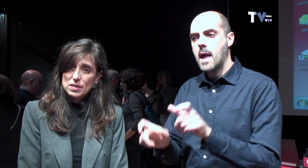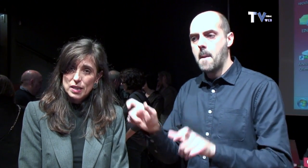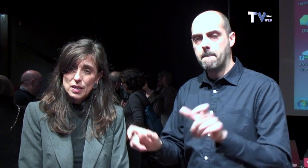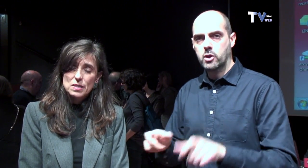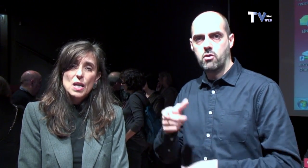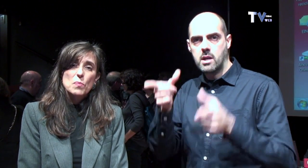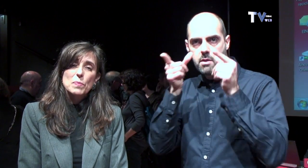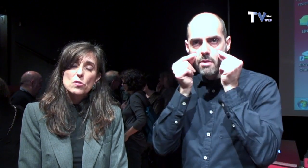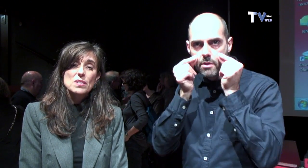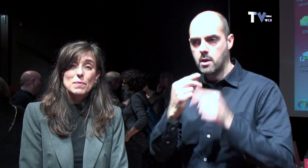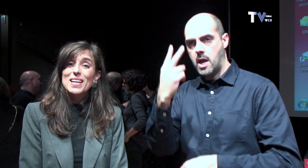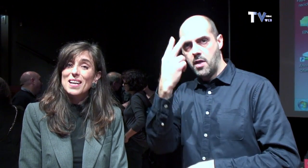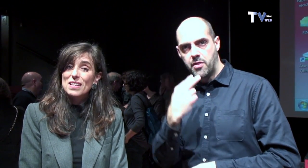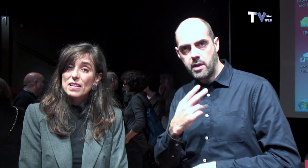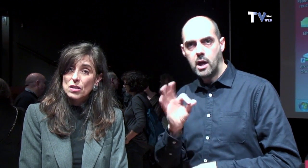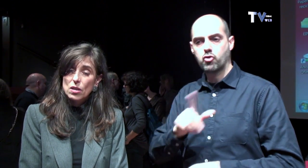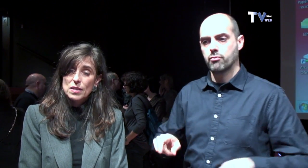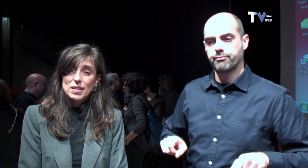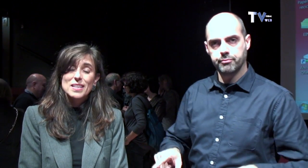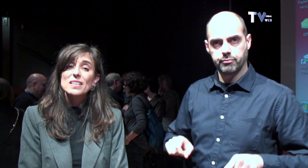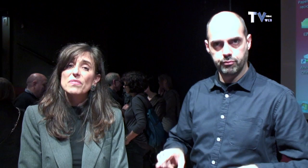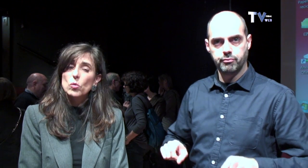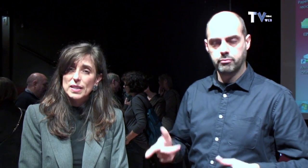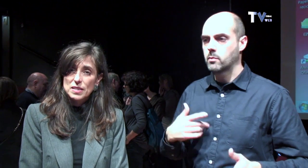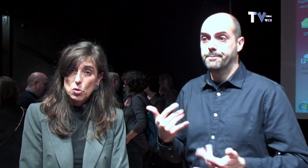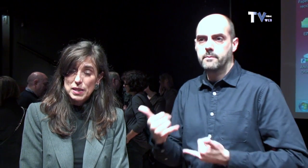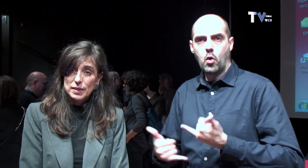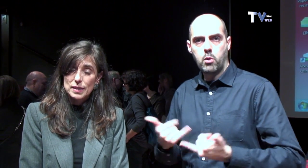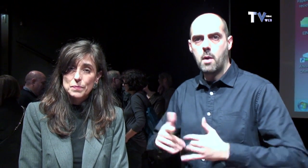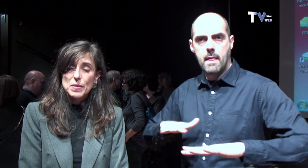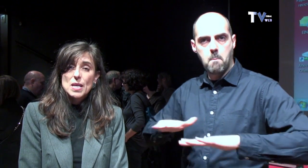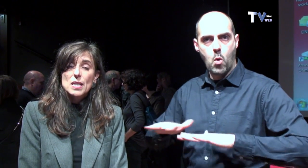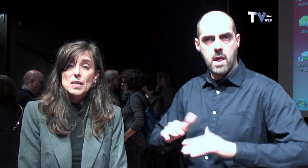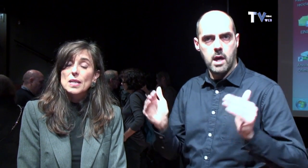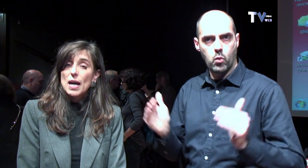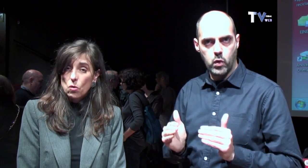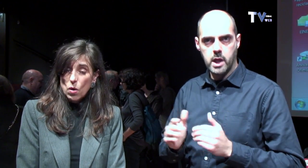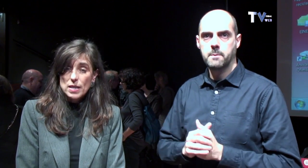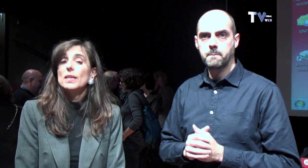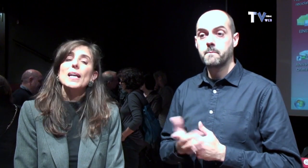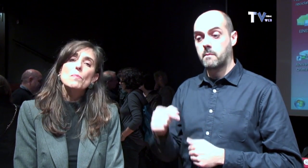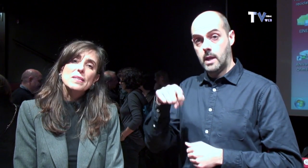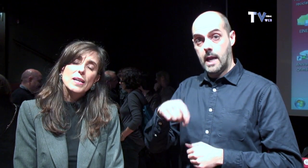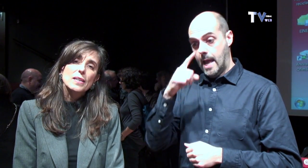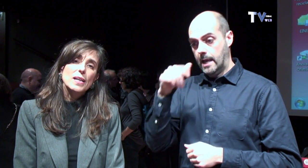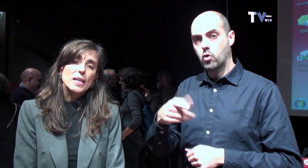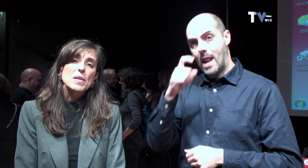cegres, per a que van a la vida de robes que tenen dificultats de mobilitat. i amb quan i l'any passat el que hem